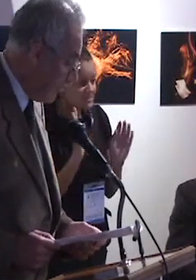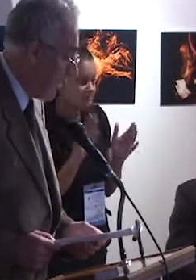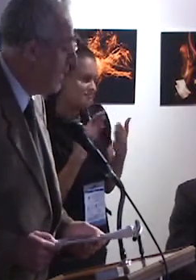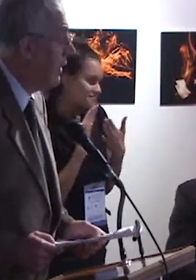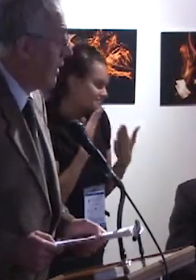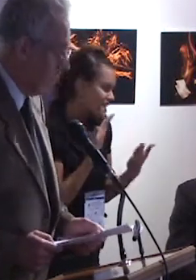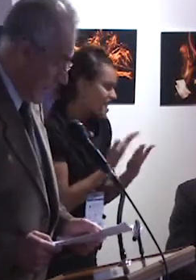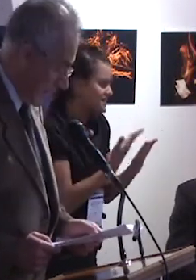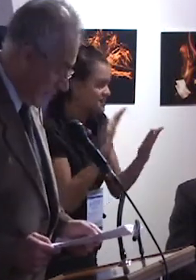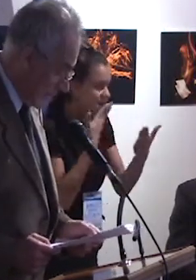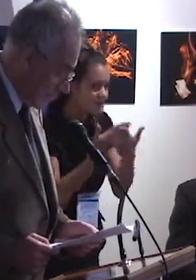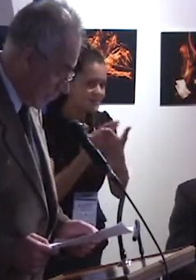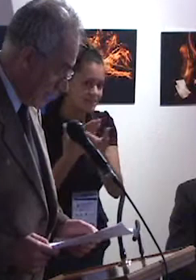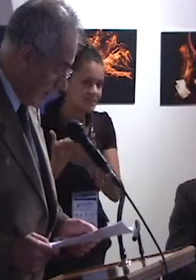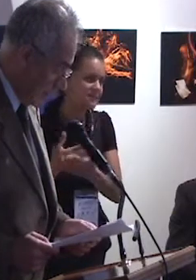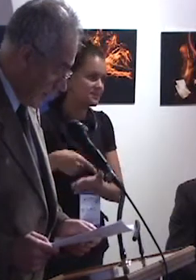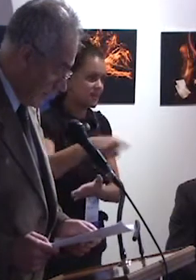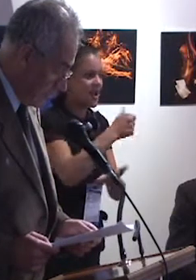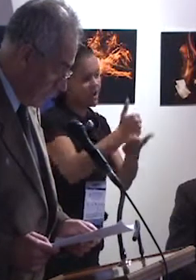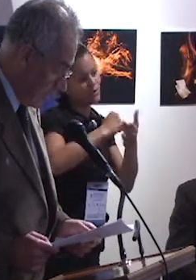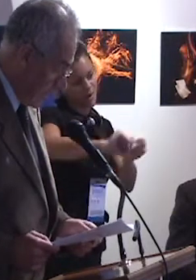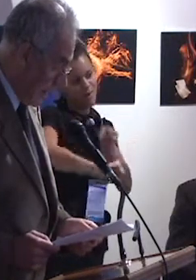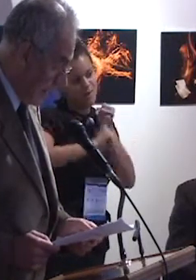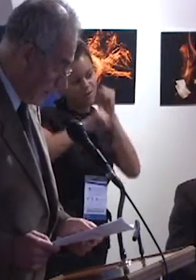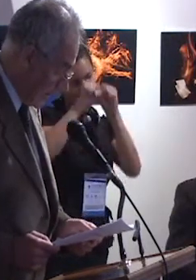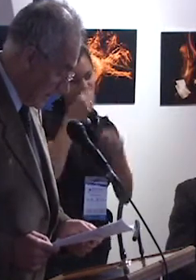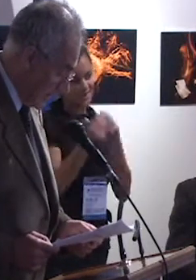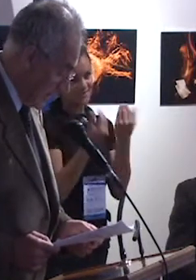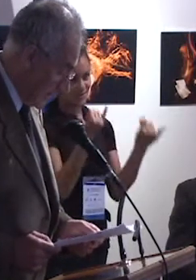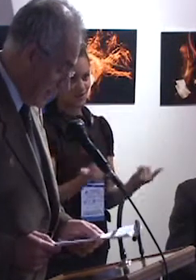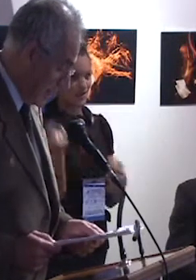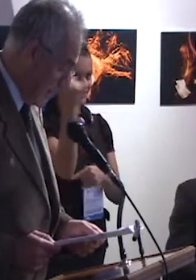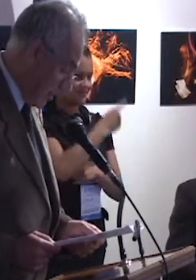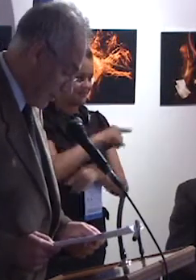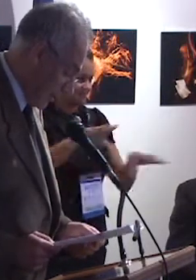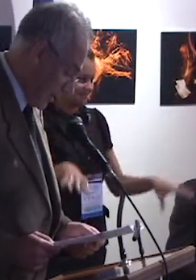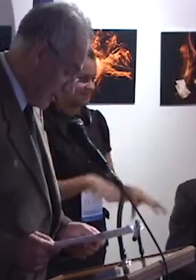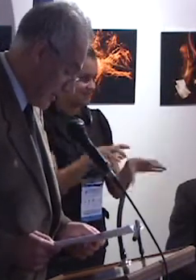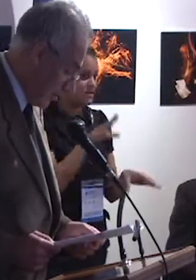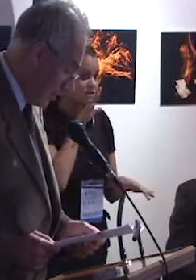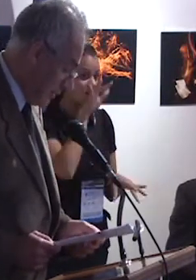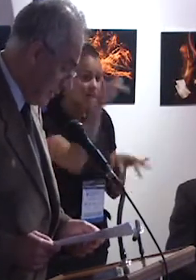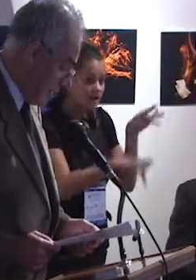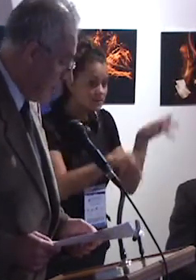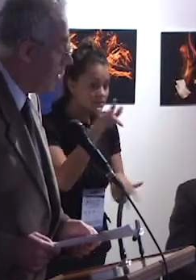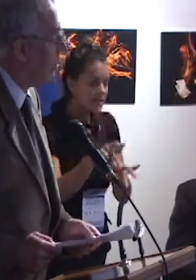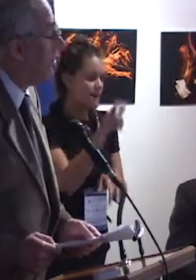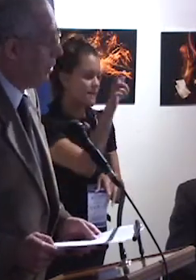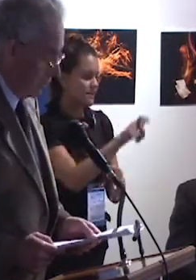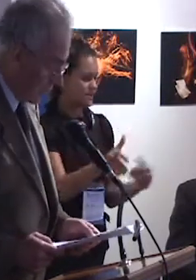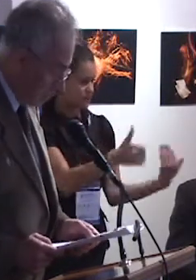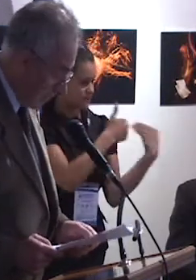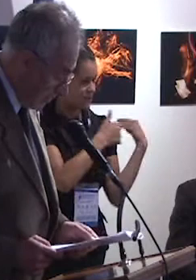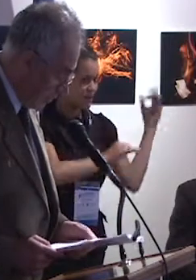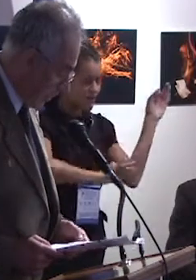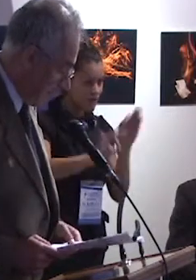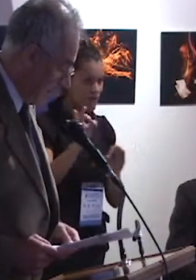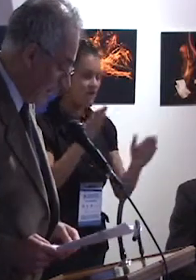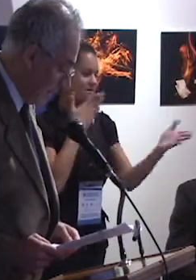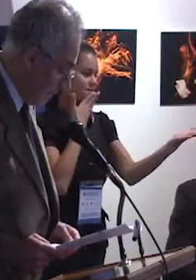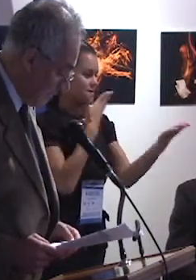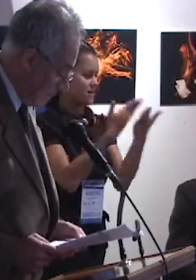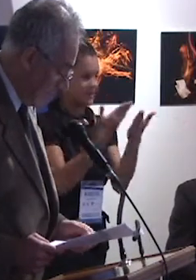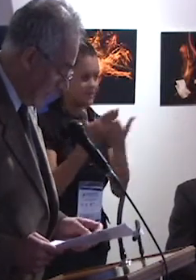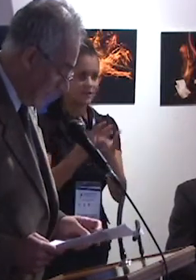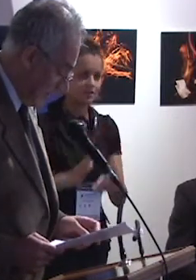hacen posible la realización de este encuentro, a los asistentes y a los organizadores, por todos los esfuerzos